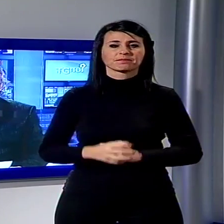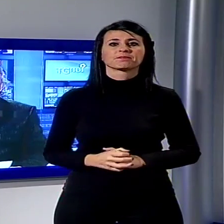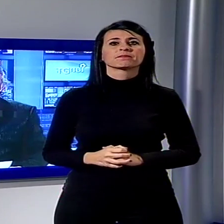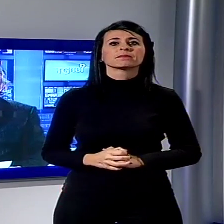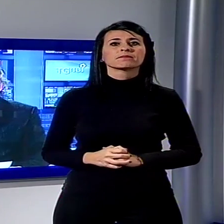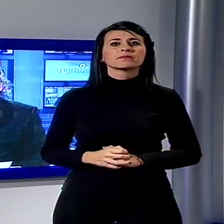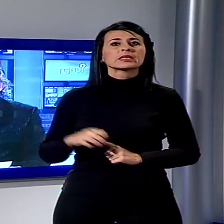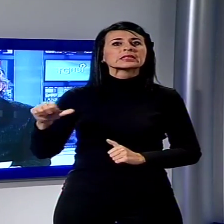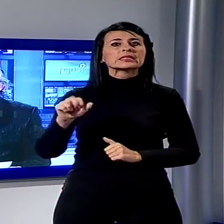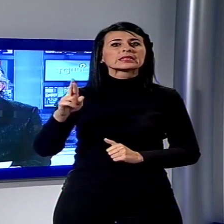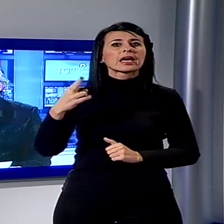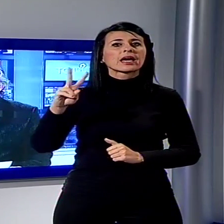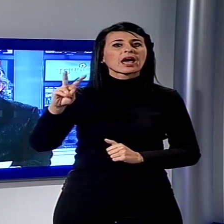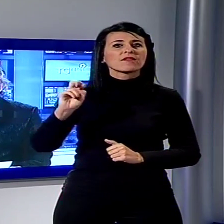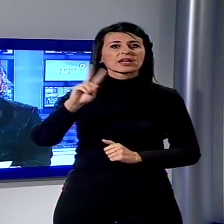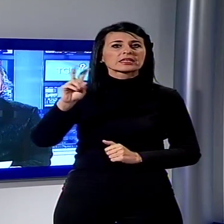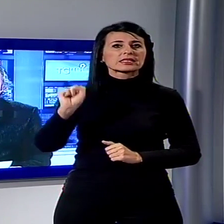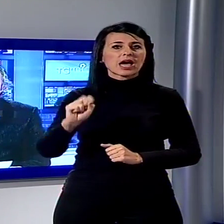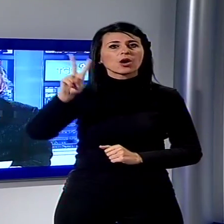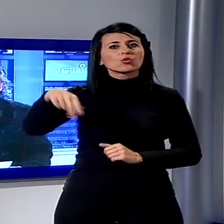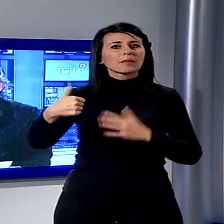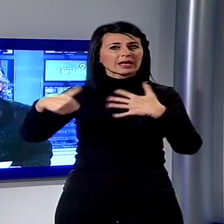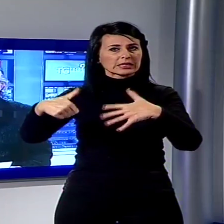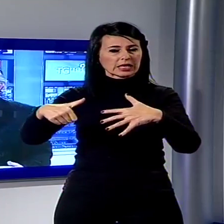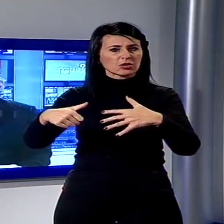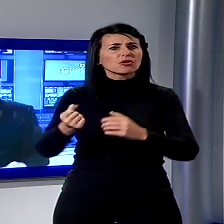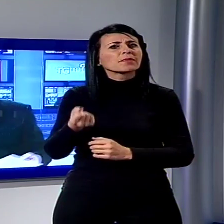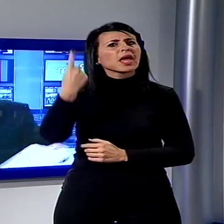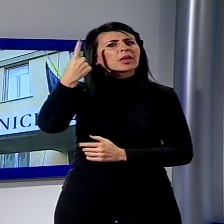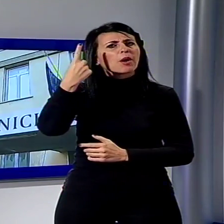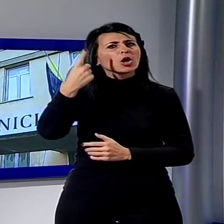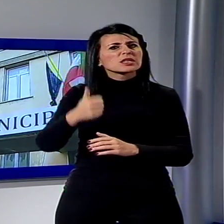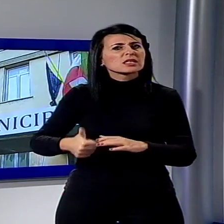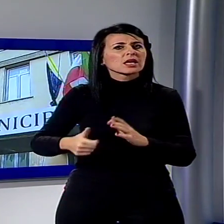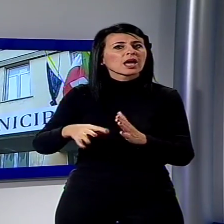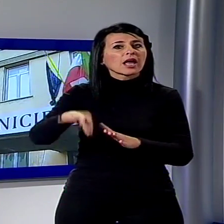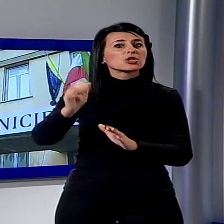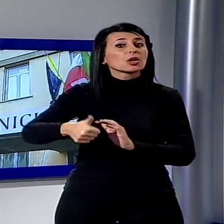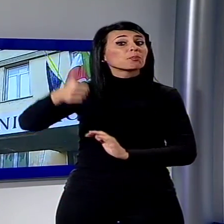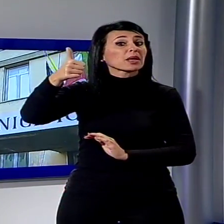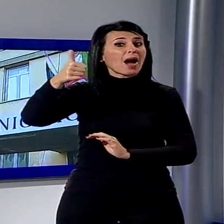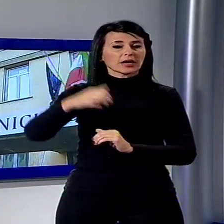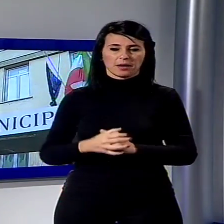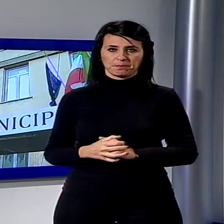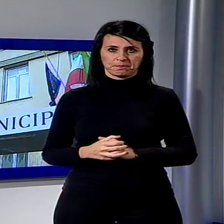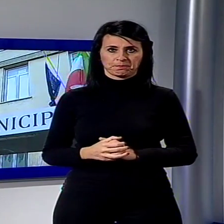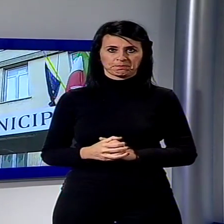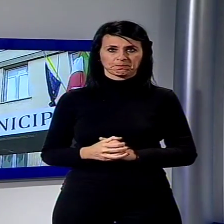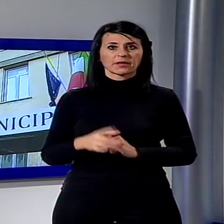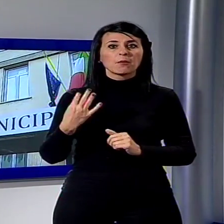ipotesi primarie, siamo alla pagina politica per il centrodestra. Spunta anche l'ipotesi delle primarie per individuare il